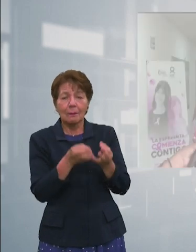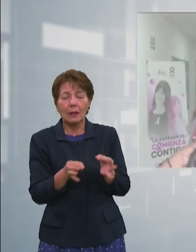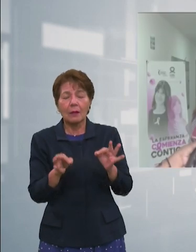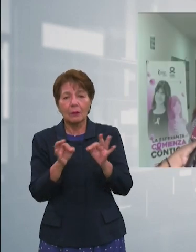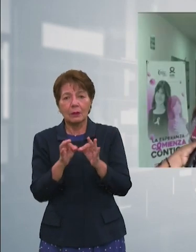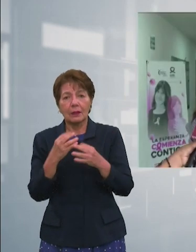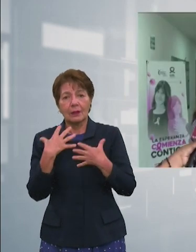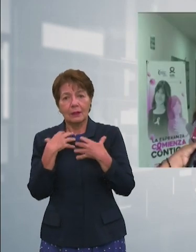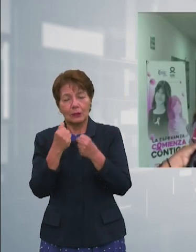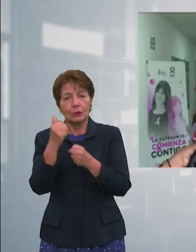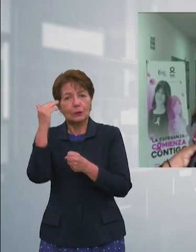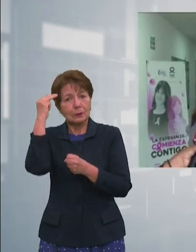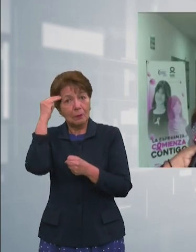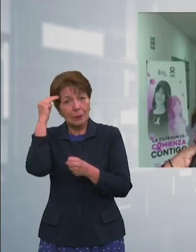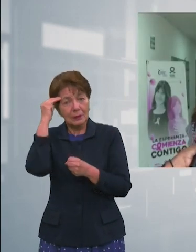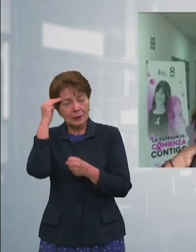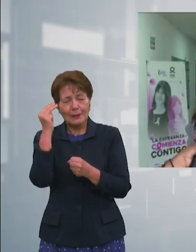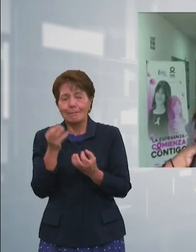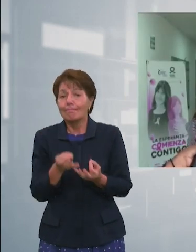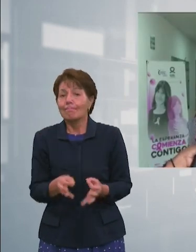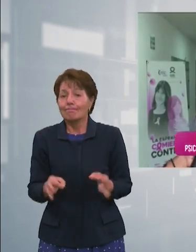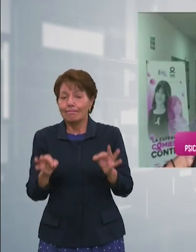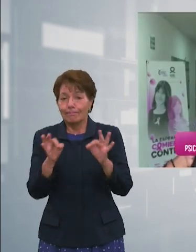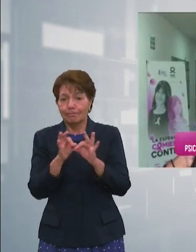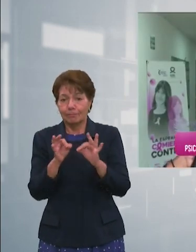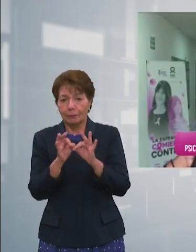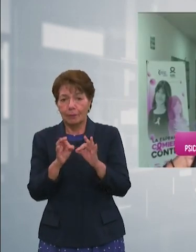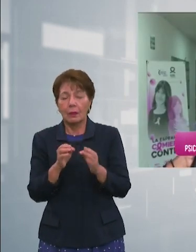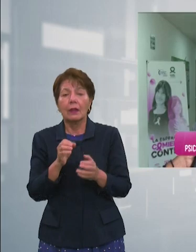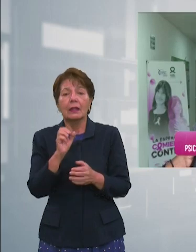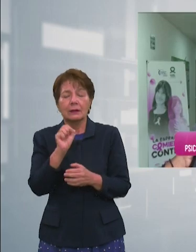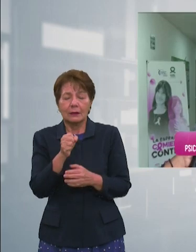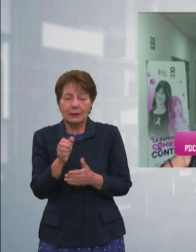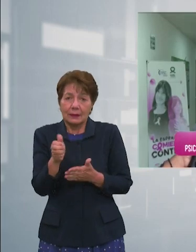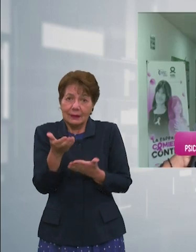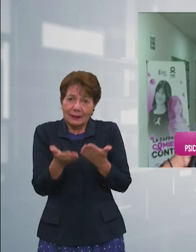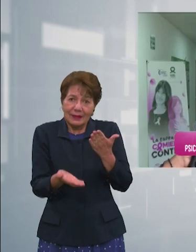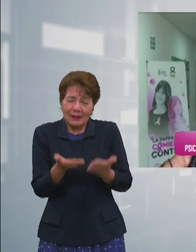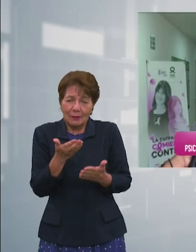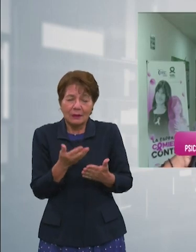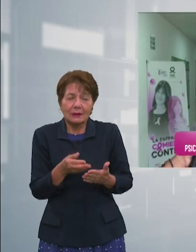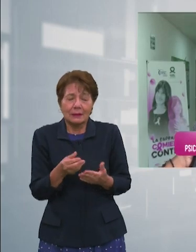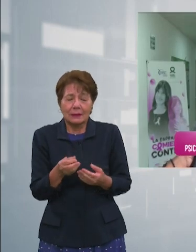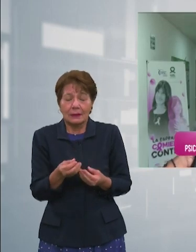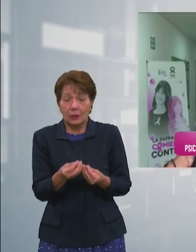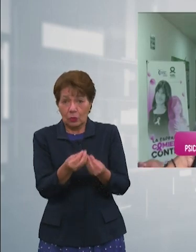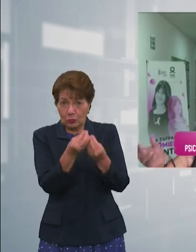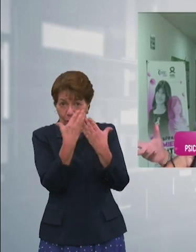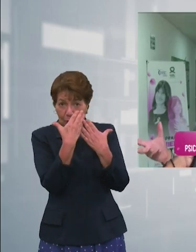nos estamos enfrentando a una situación muy estresante, que sentimos que nos lleva a muy,